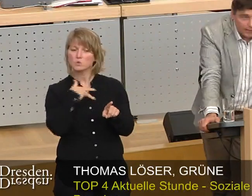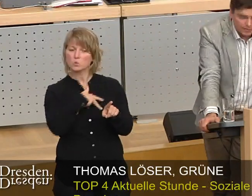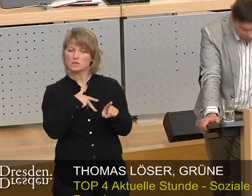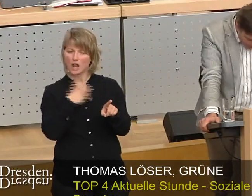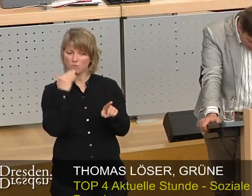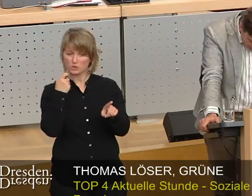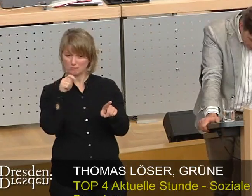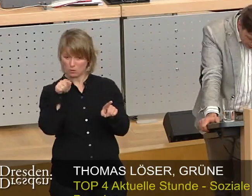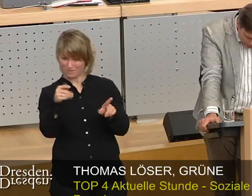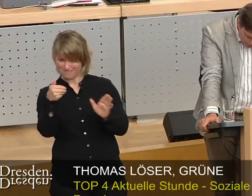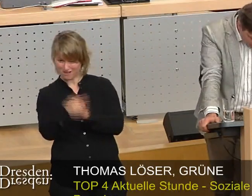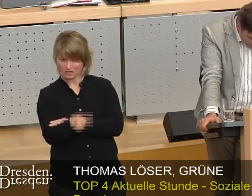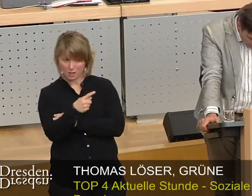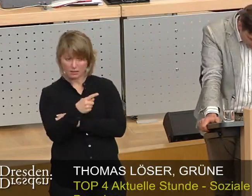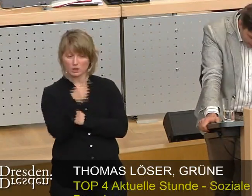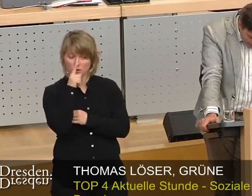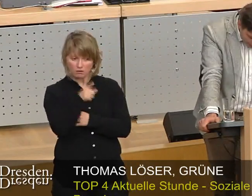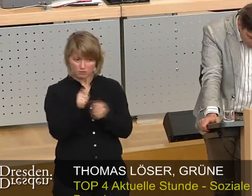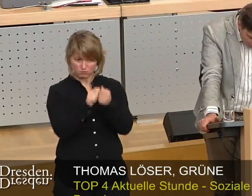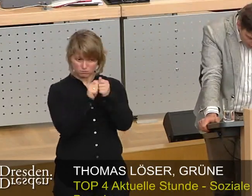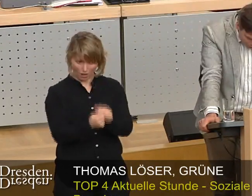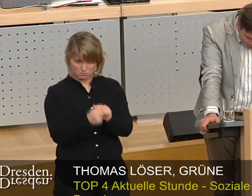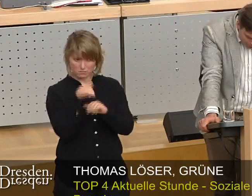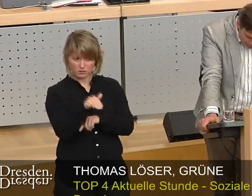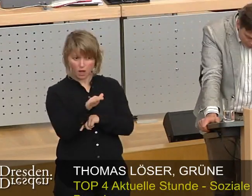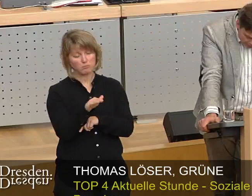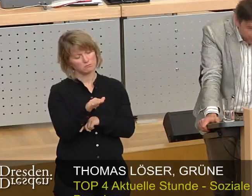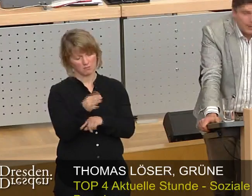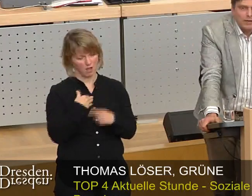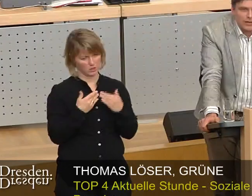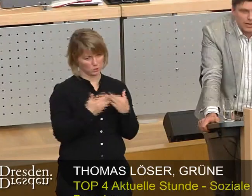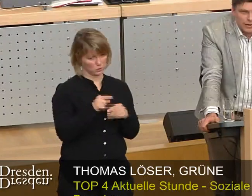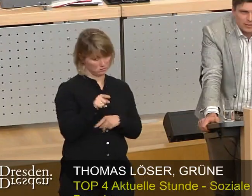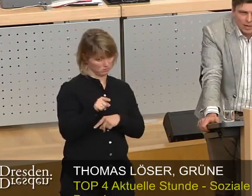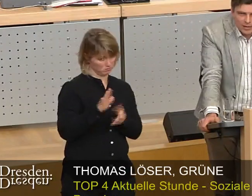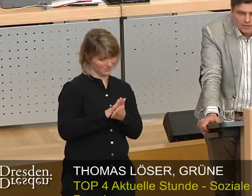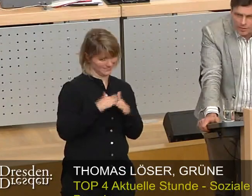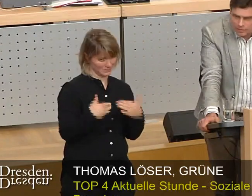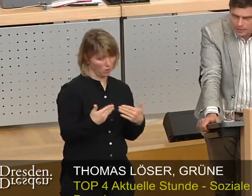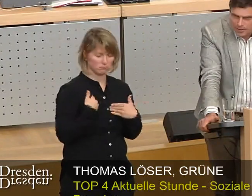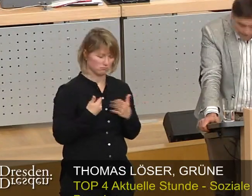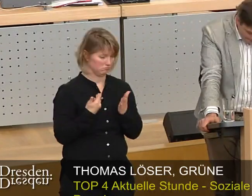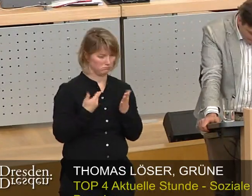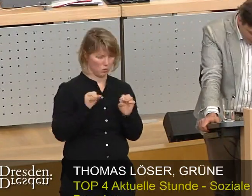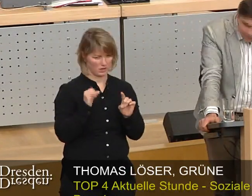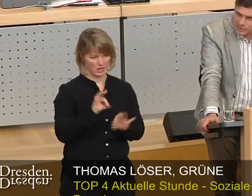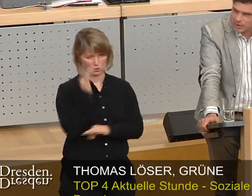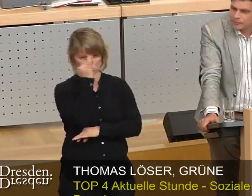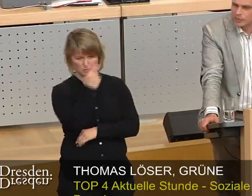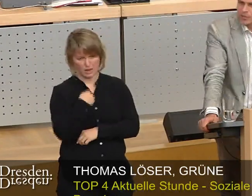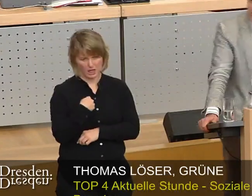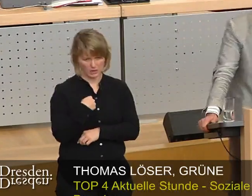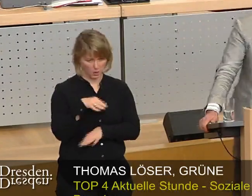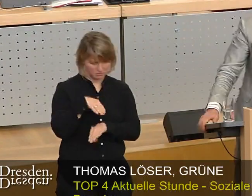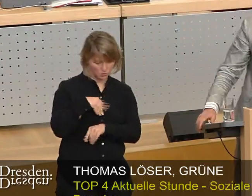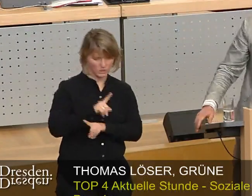Stadt ablehnen, eine entscheidende Änderung vornimmt, so müssen wir als Grüne sehr genau überlegen, was hier eigentlich die Preise sind. Ich werbe sehr